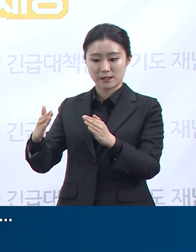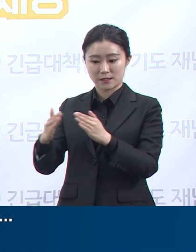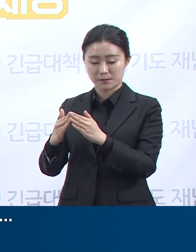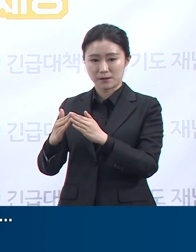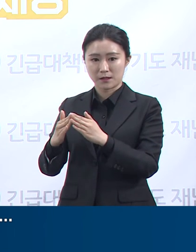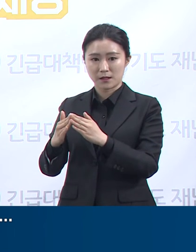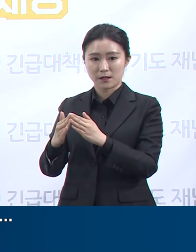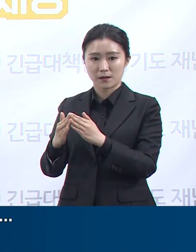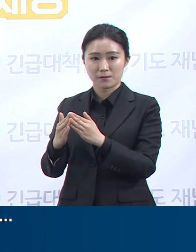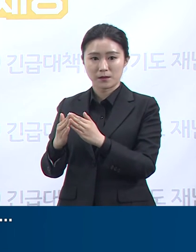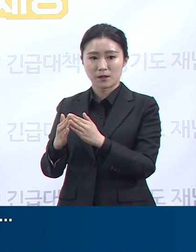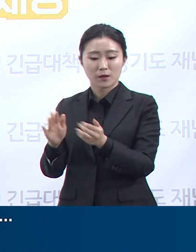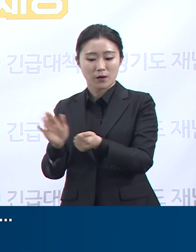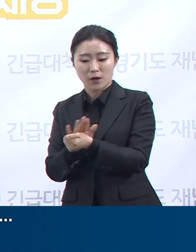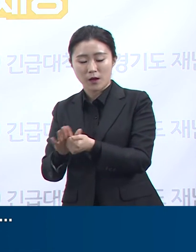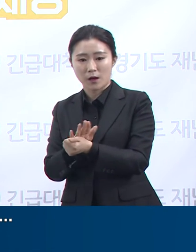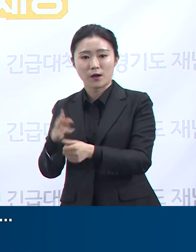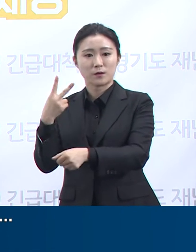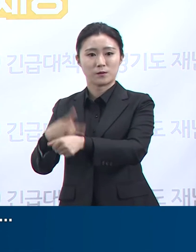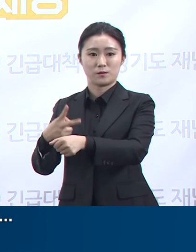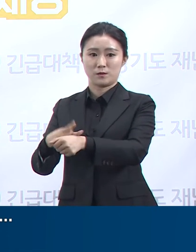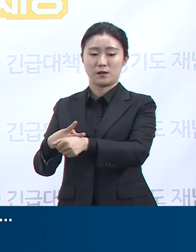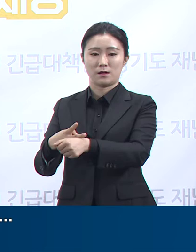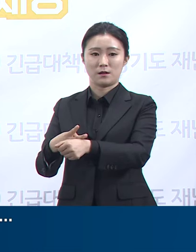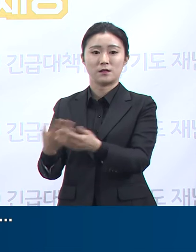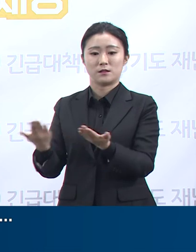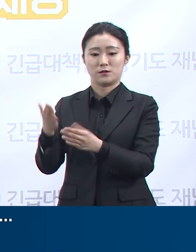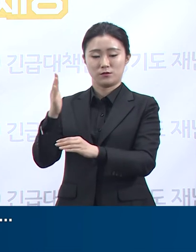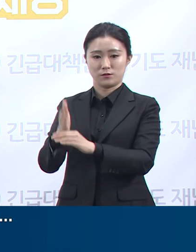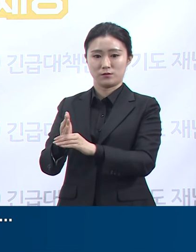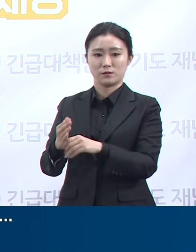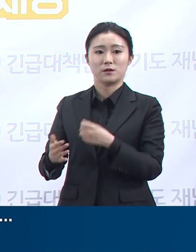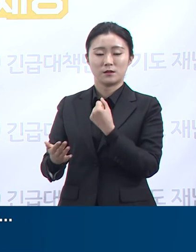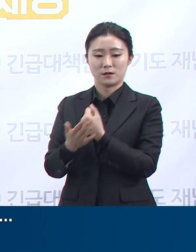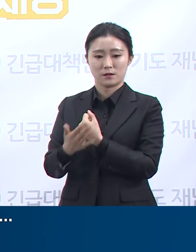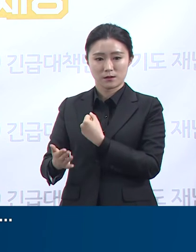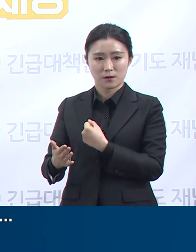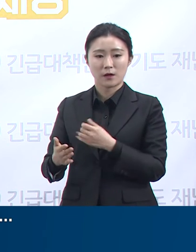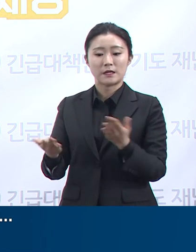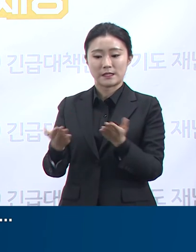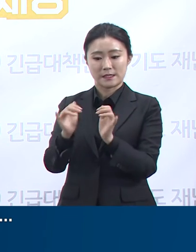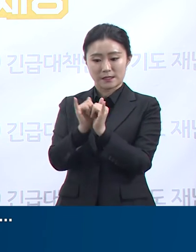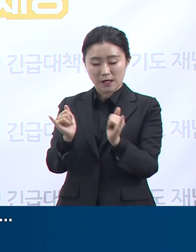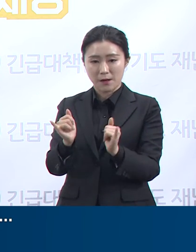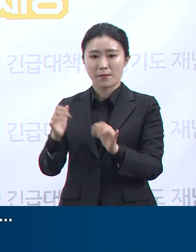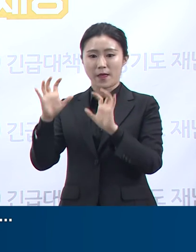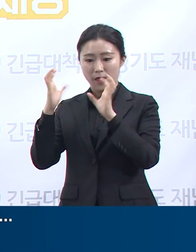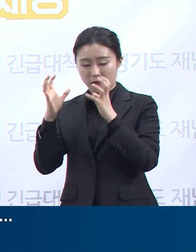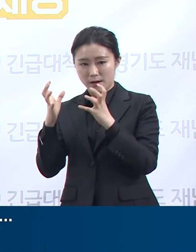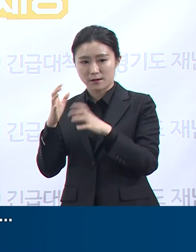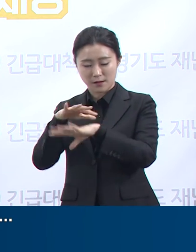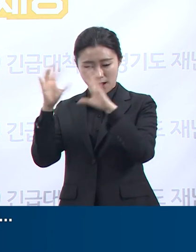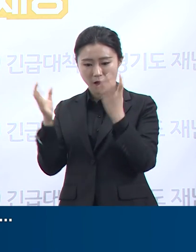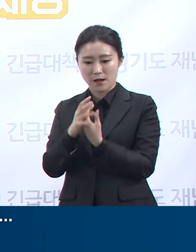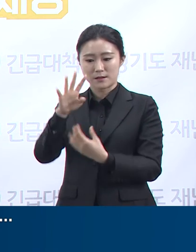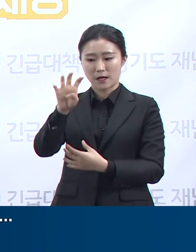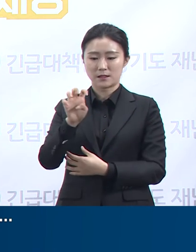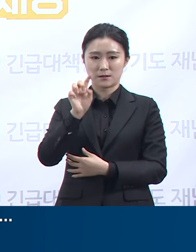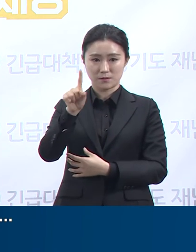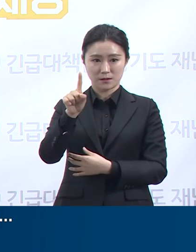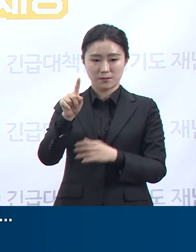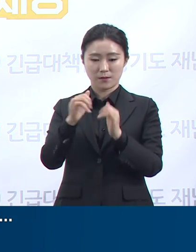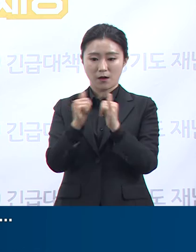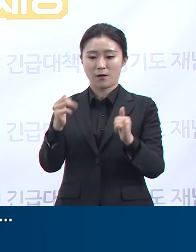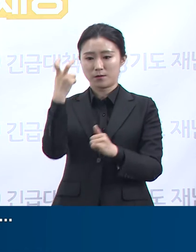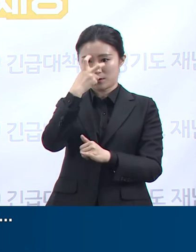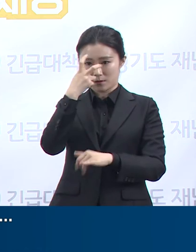대응팀을 파견하여 확진자가 접촉했던 아동 33명과 종사자 8명 등 41명에 대해 점수 검사를 실시하였으며